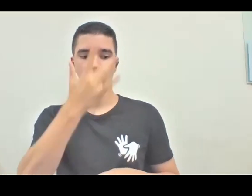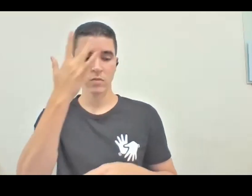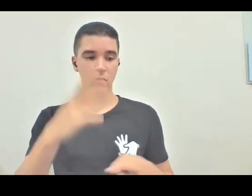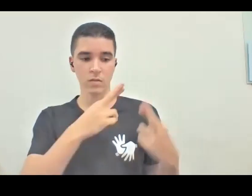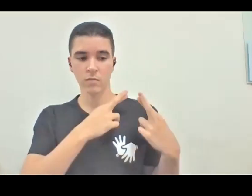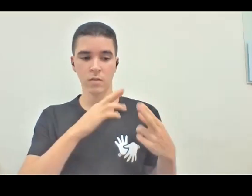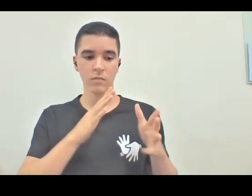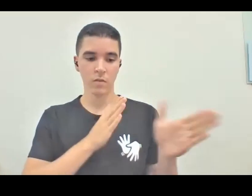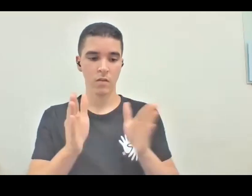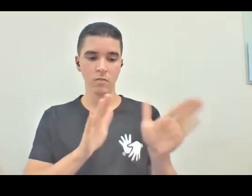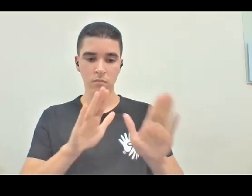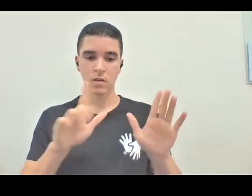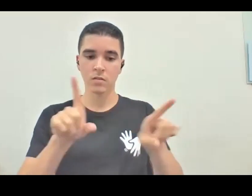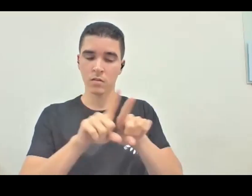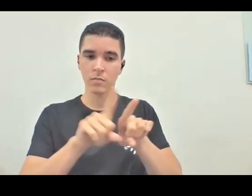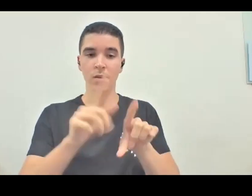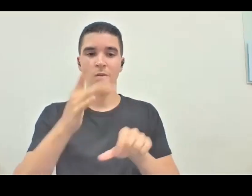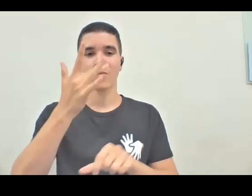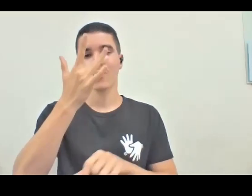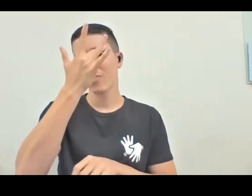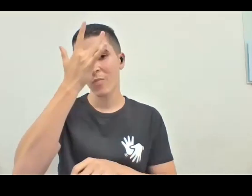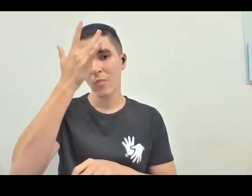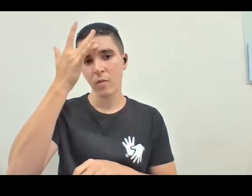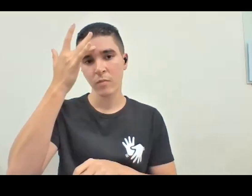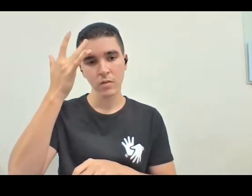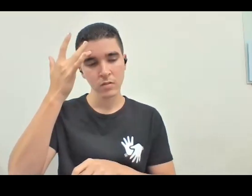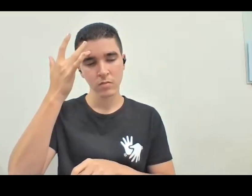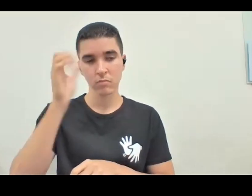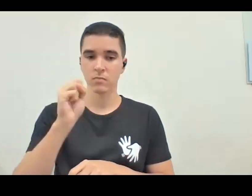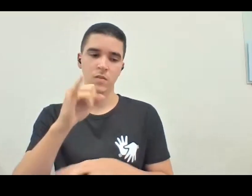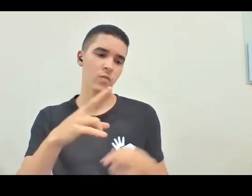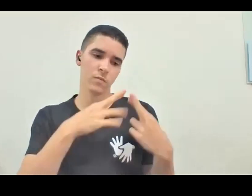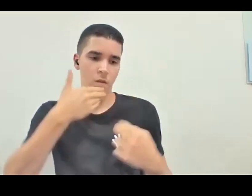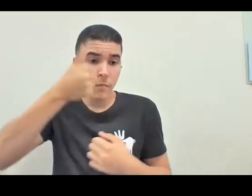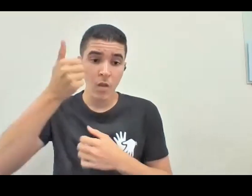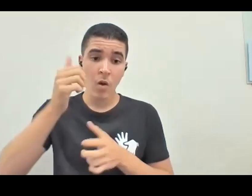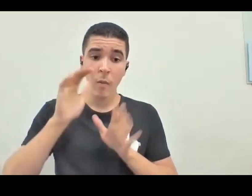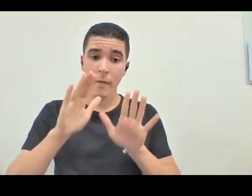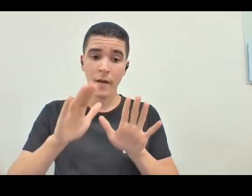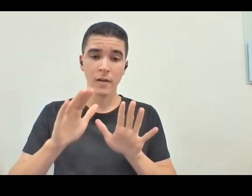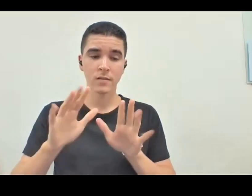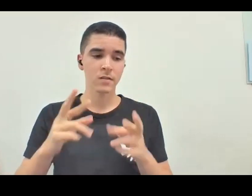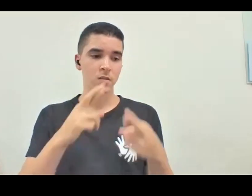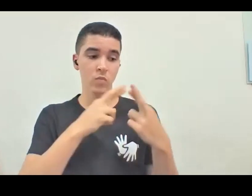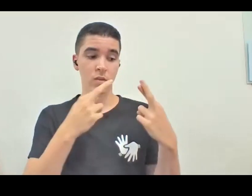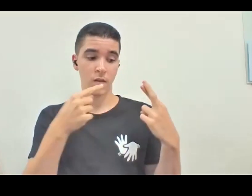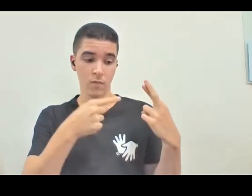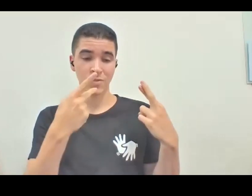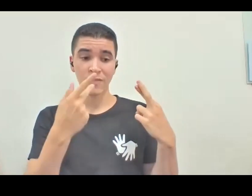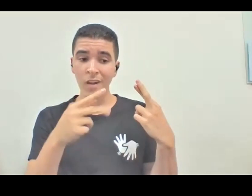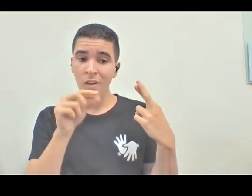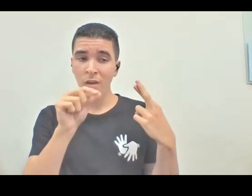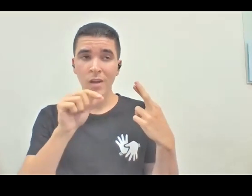também uma pessoa que, se for responsável, melhor ainda, mas se, quando a gente fala o responsável ali, não